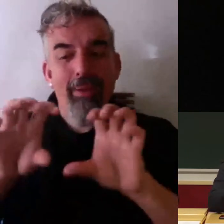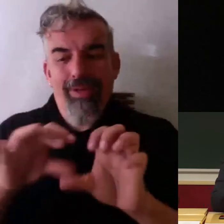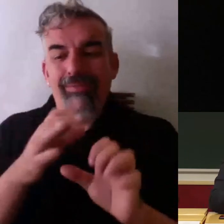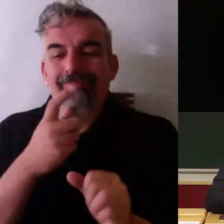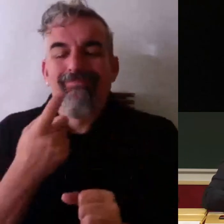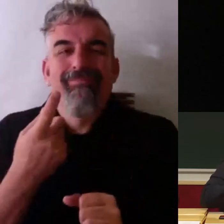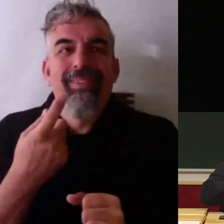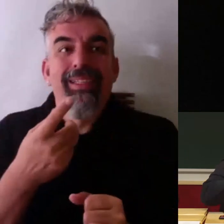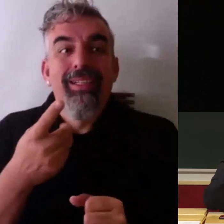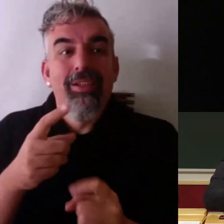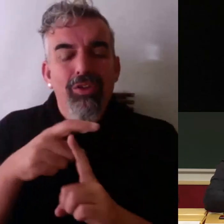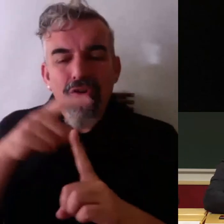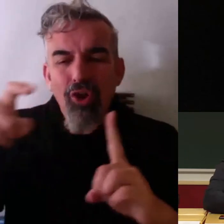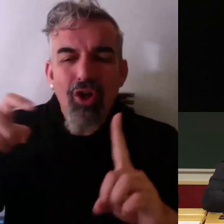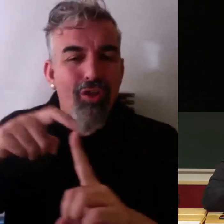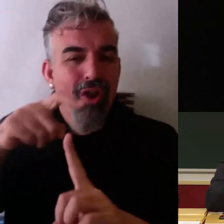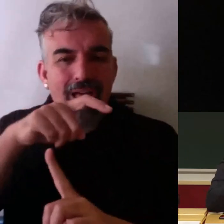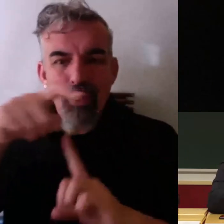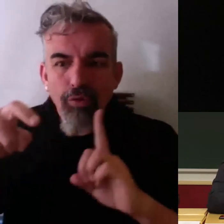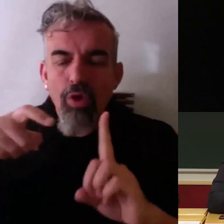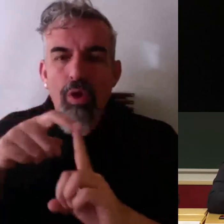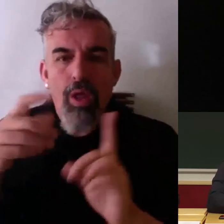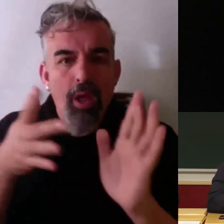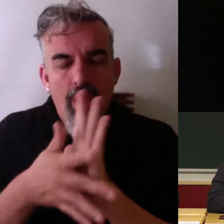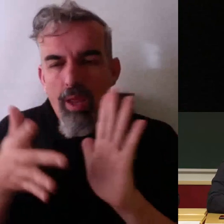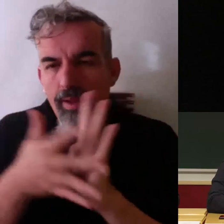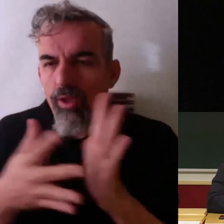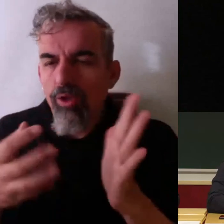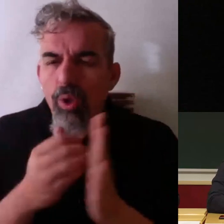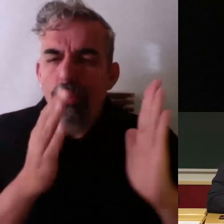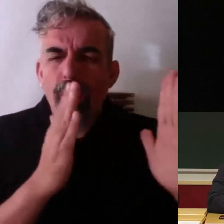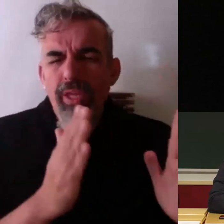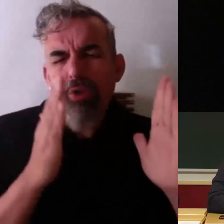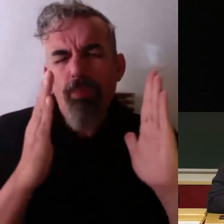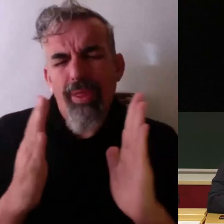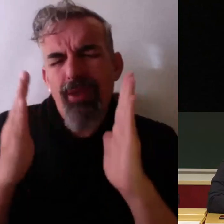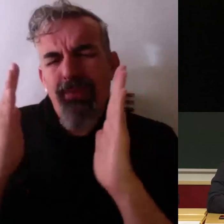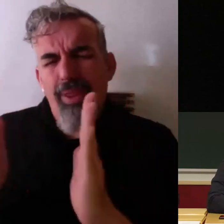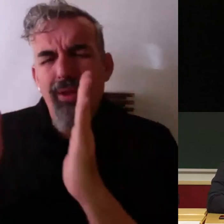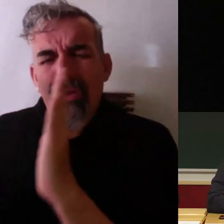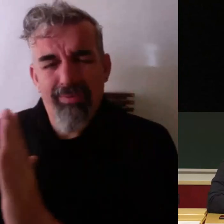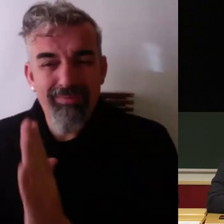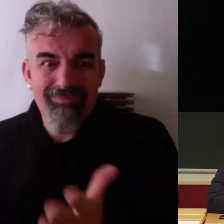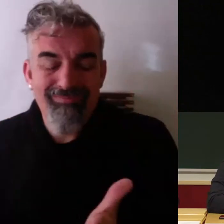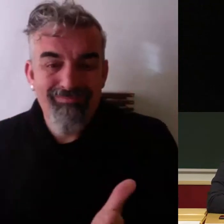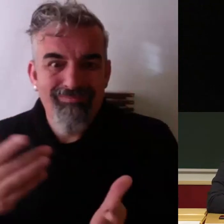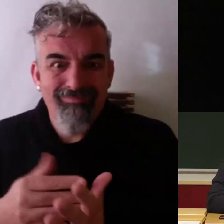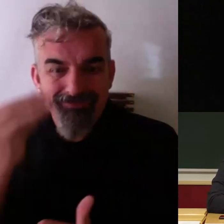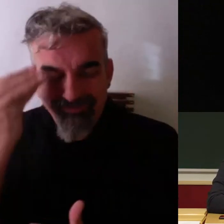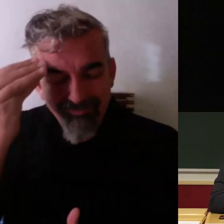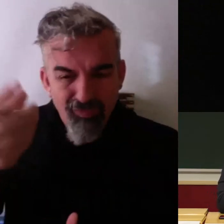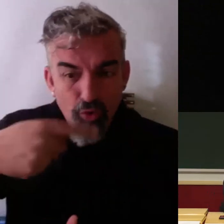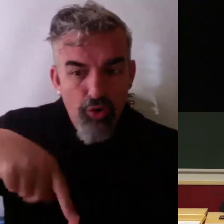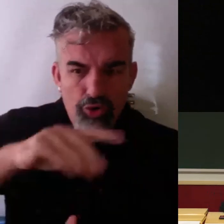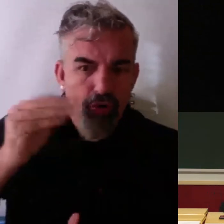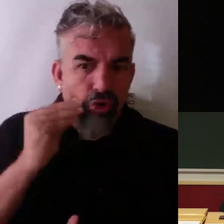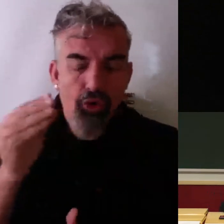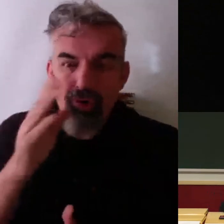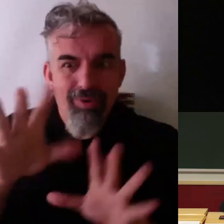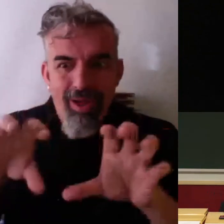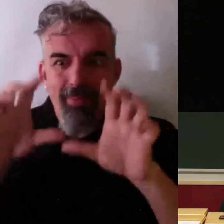siempre cada año de todo de cómo hacer cada una de las cosas o somos muy tontos que no lo descarto pero esto es muy difícil